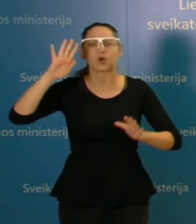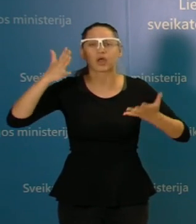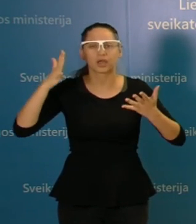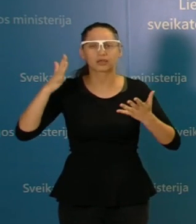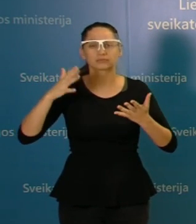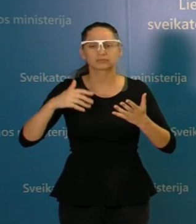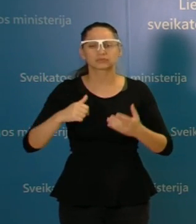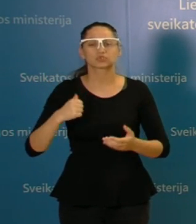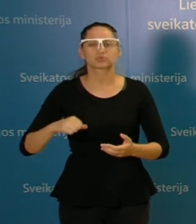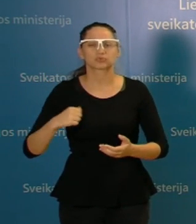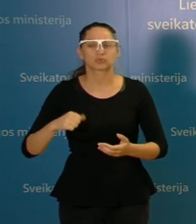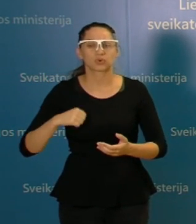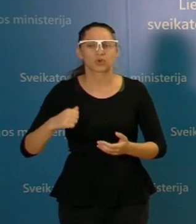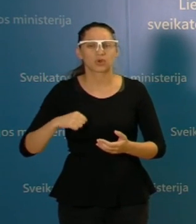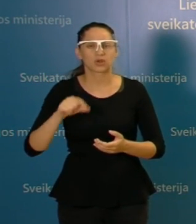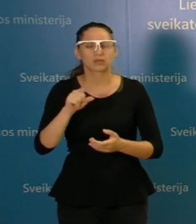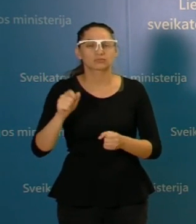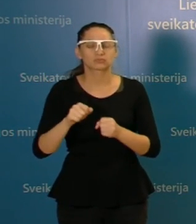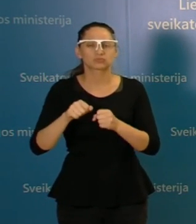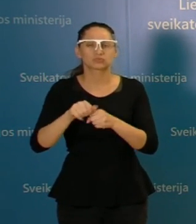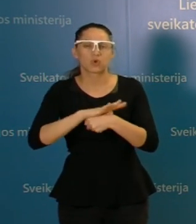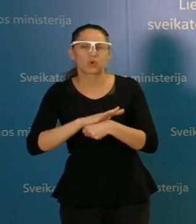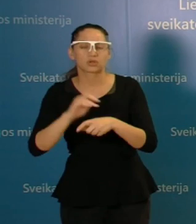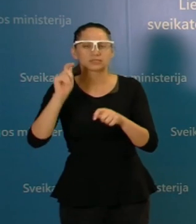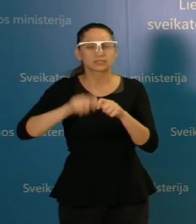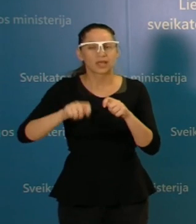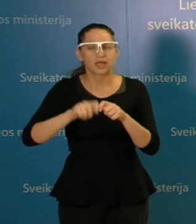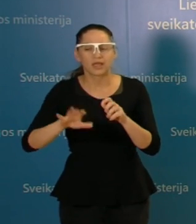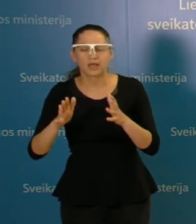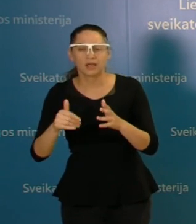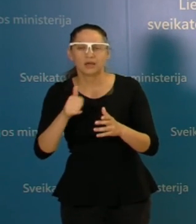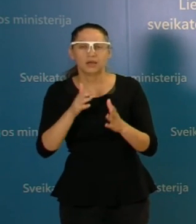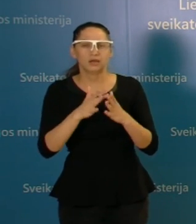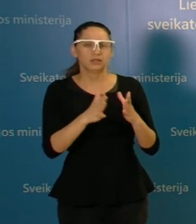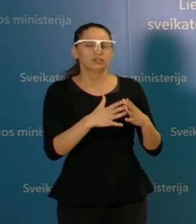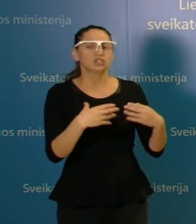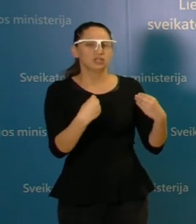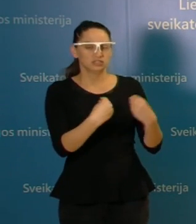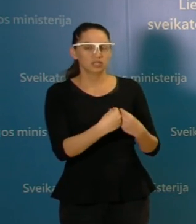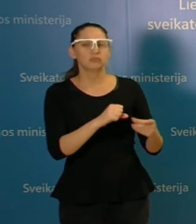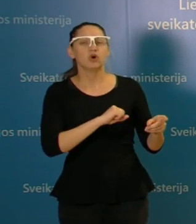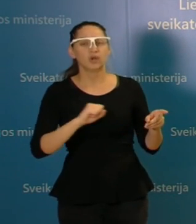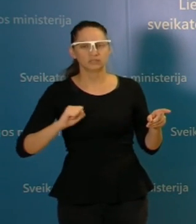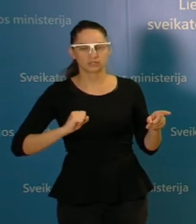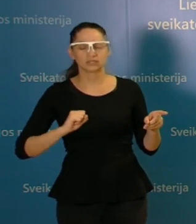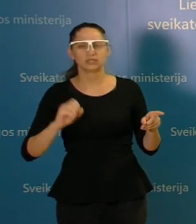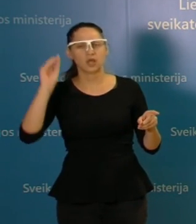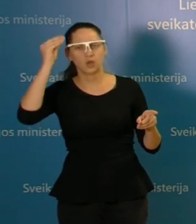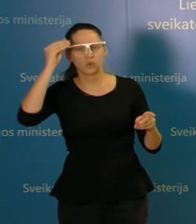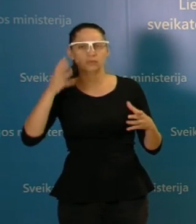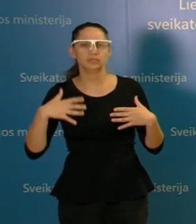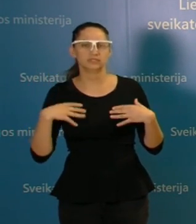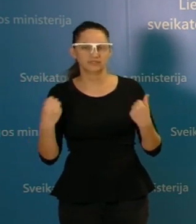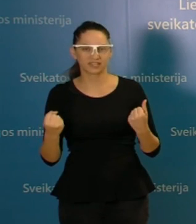pacientam atlikti tą patį COVID-o testą. Tai šeimos gydytojai yra integrali sveikatos priežoja sistemos